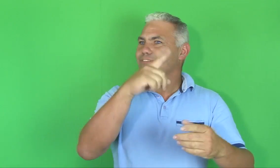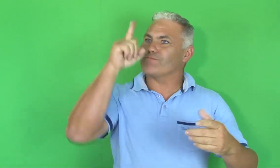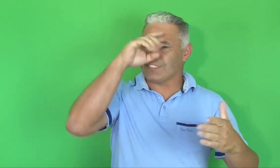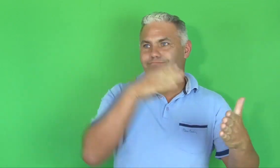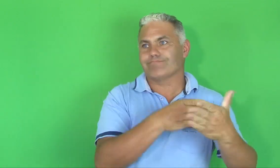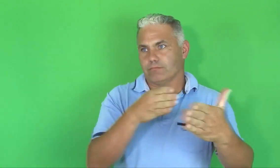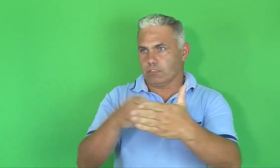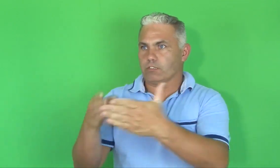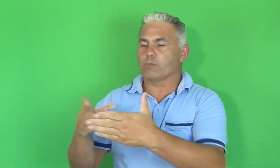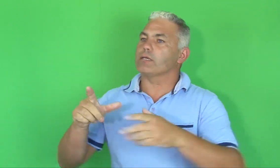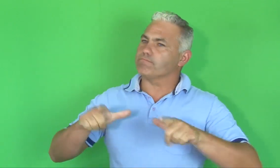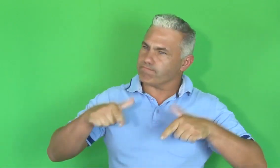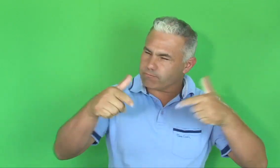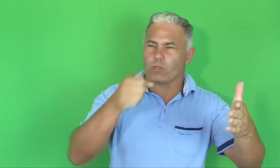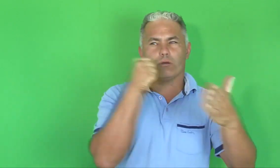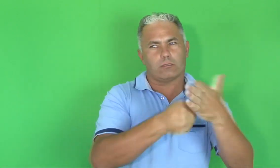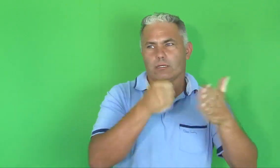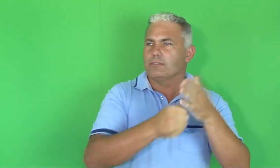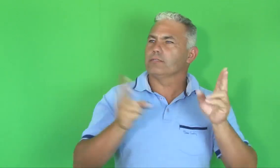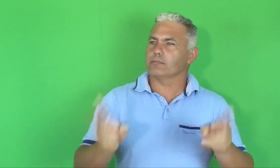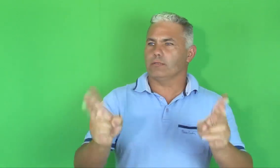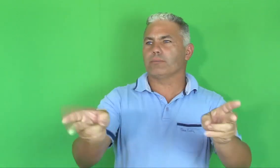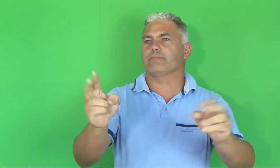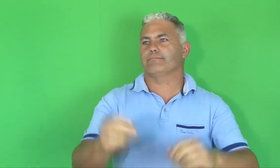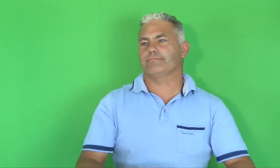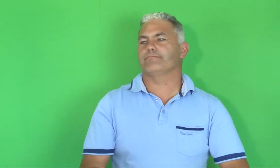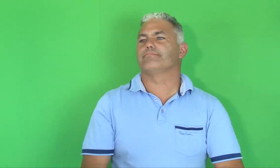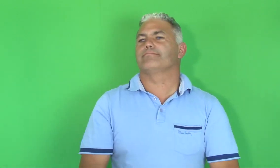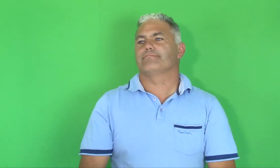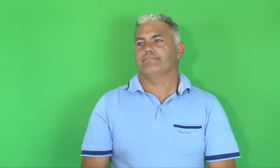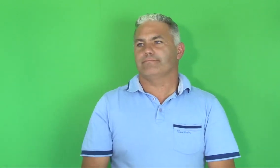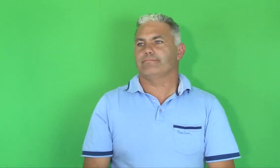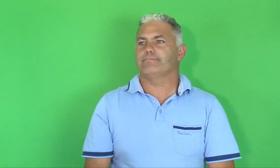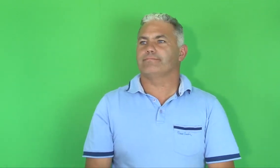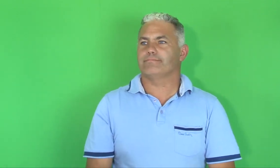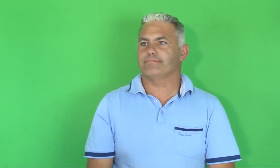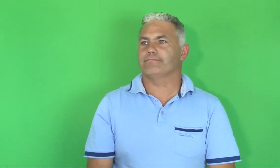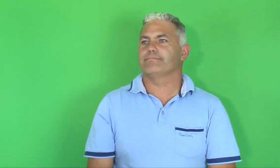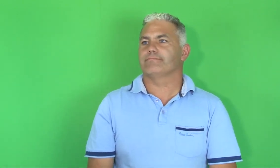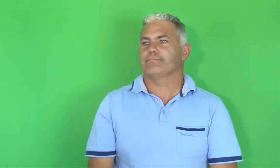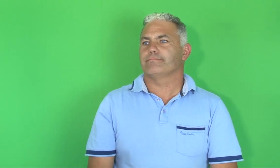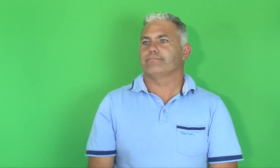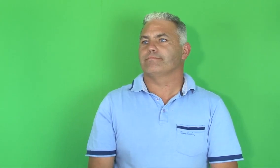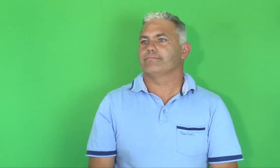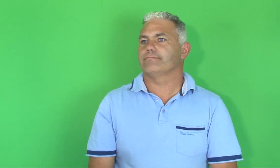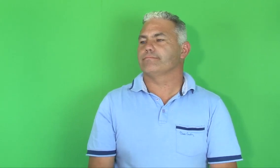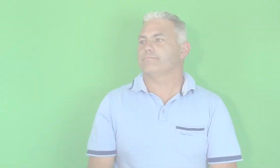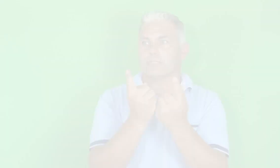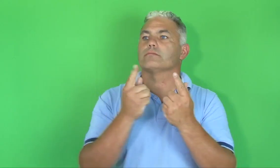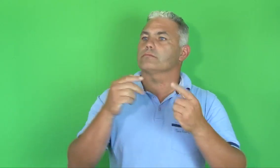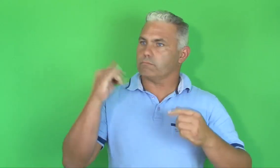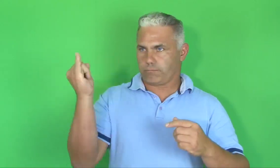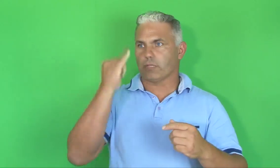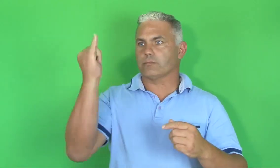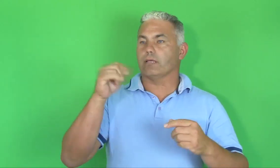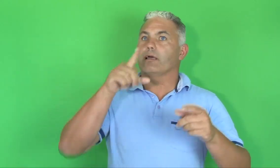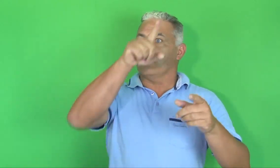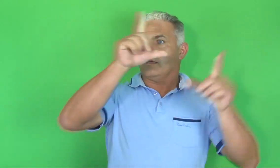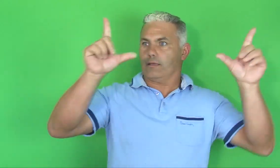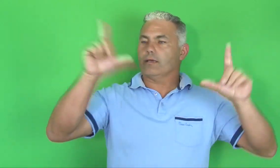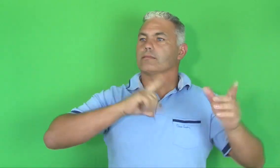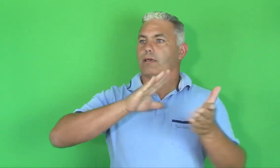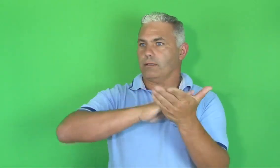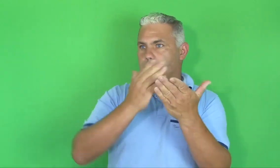convidando os surdos para que a gente buscasse os nossos direitos, a gente lutasse para conseguir acessibilidade. E é assim que eu tenho feito. A acessibilidade é muito